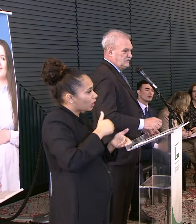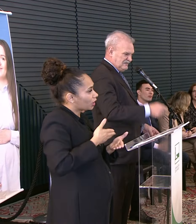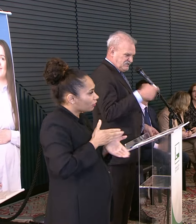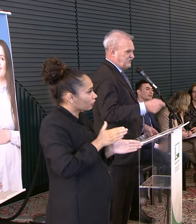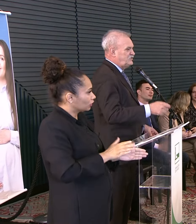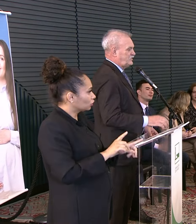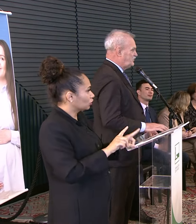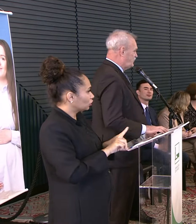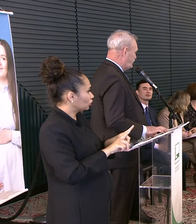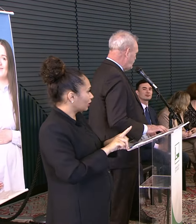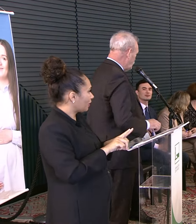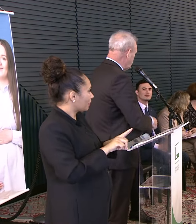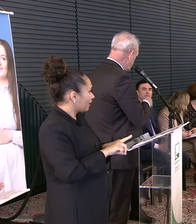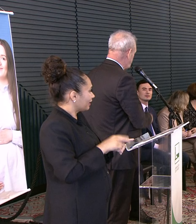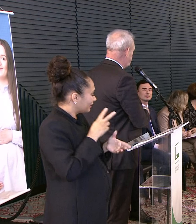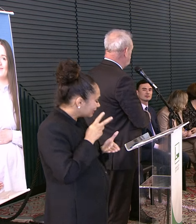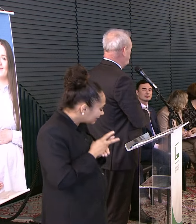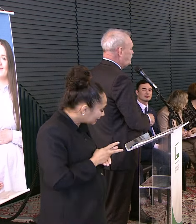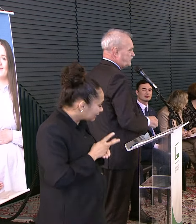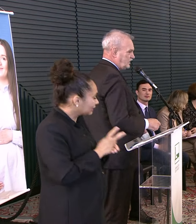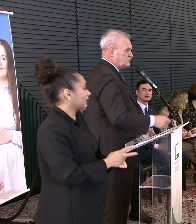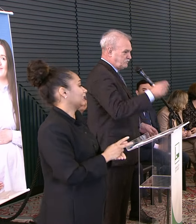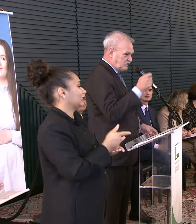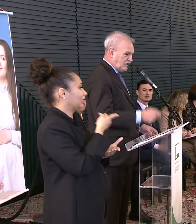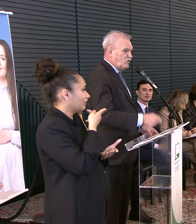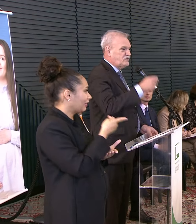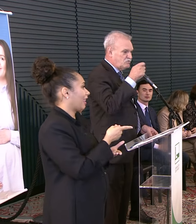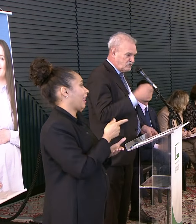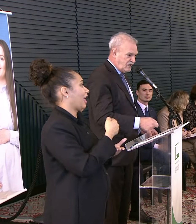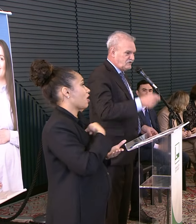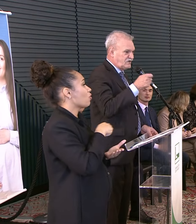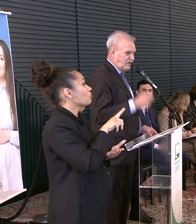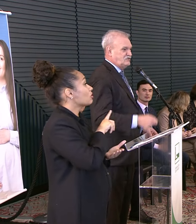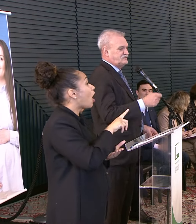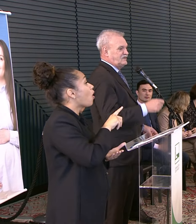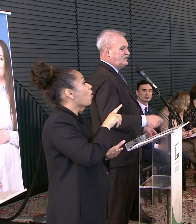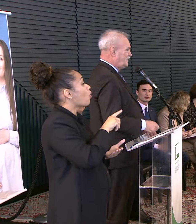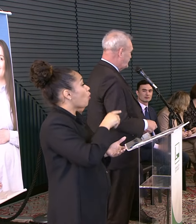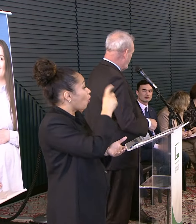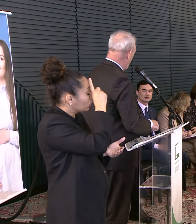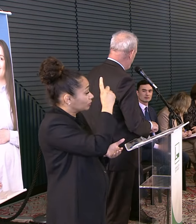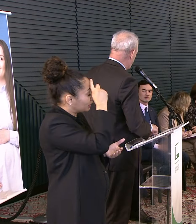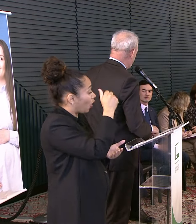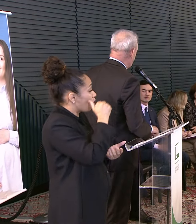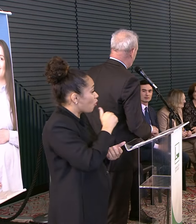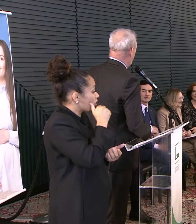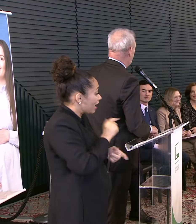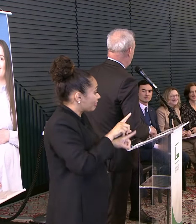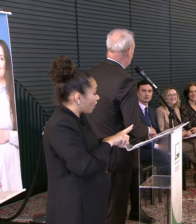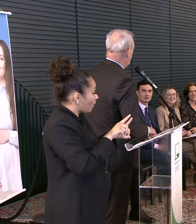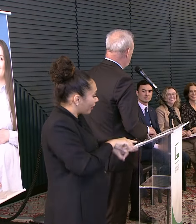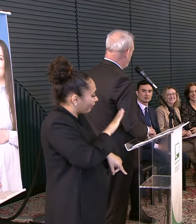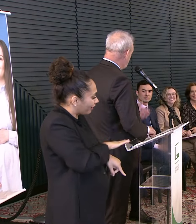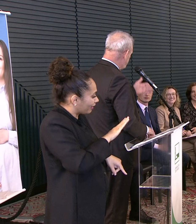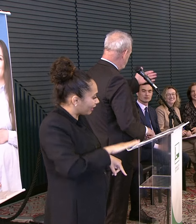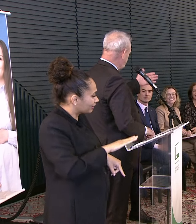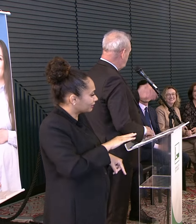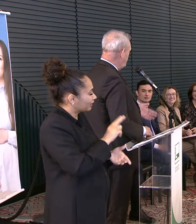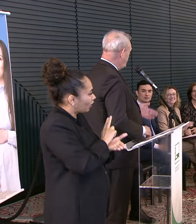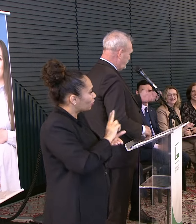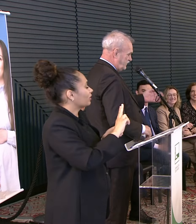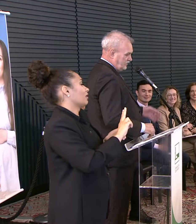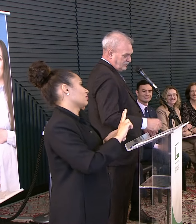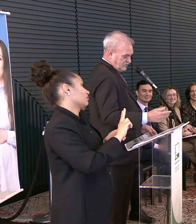eles insistem em dizer E eu insisto em dizer Hospital da mulher e da criança Da UFGD E eu